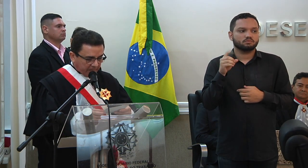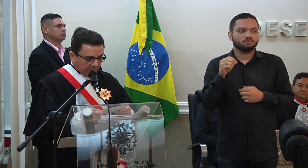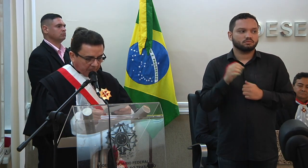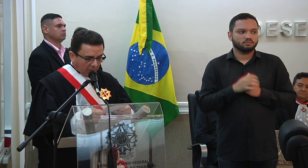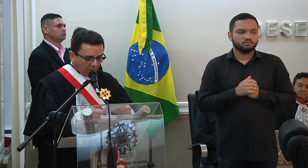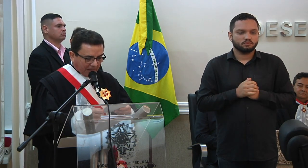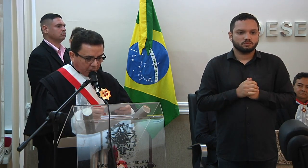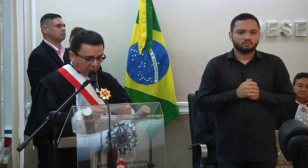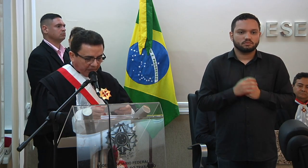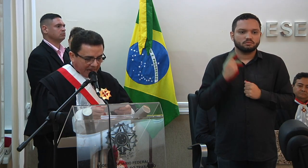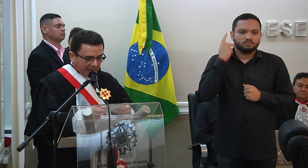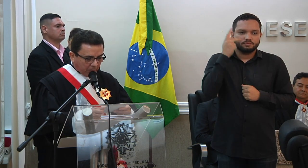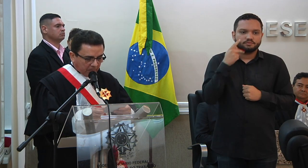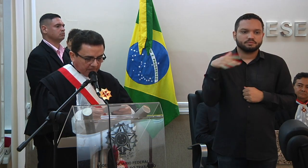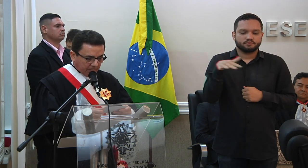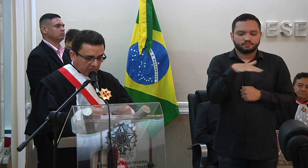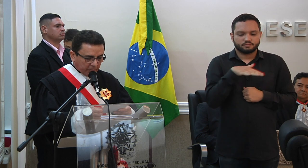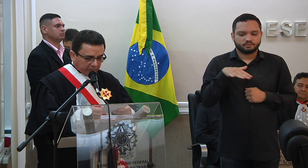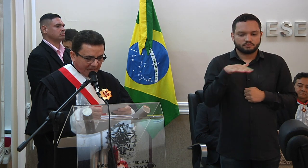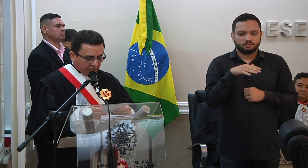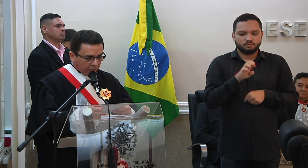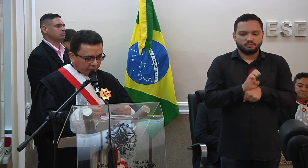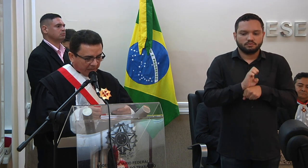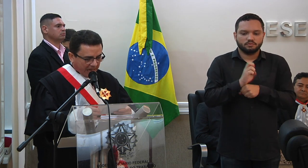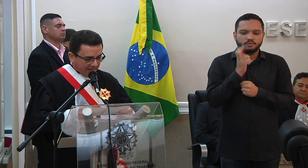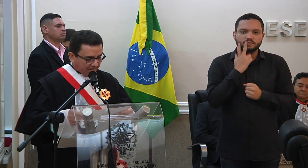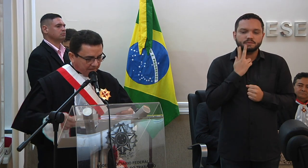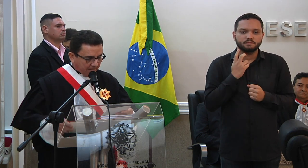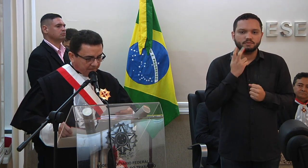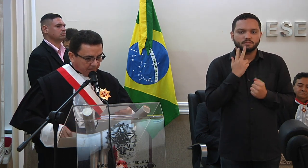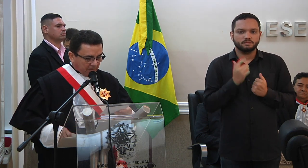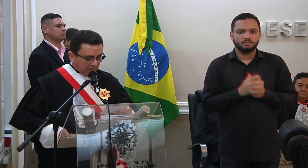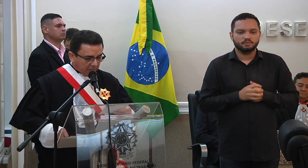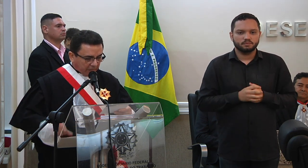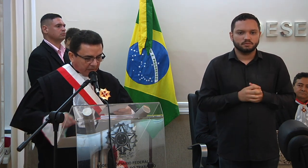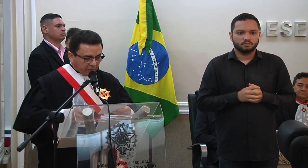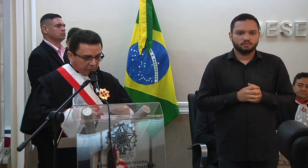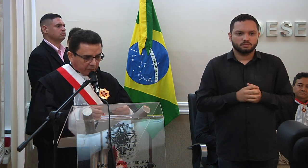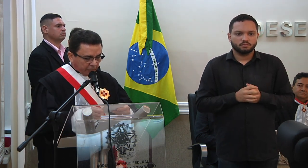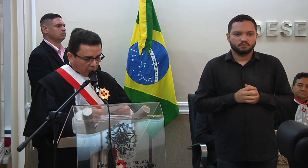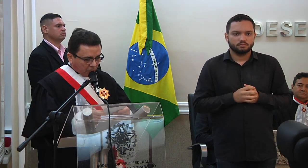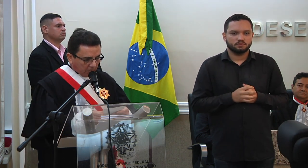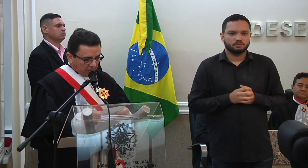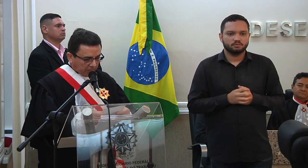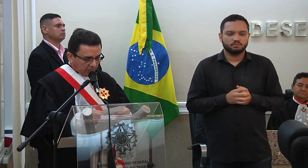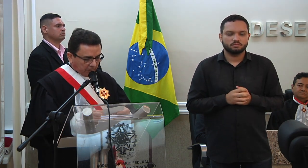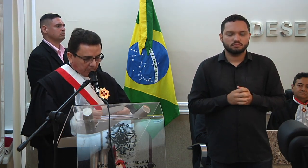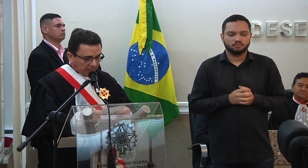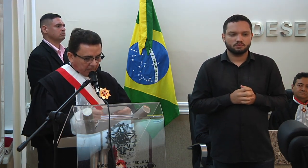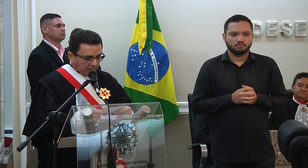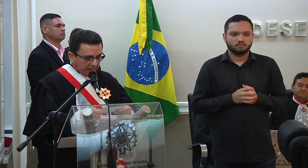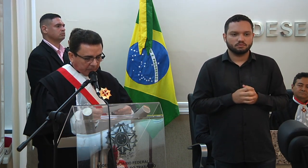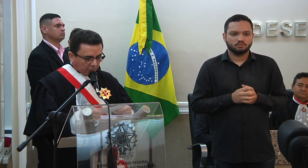Moraes, procurador geral do Estado do Ceará. Excelentíssimo senhor,